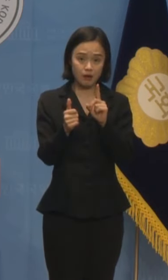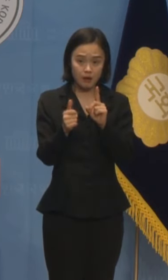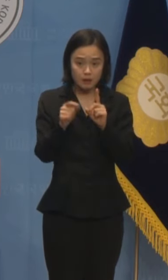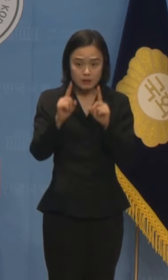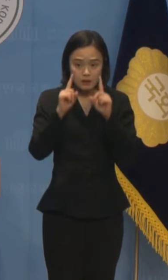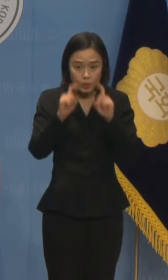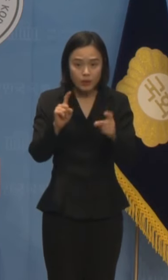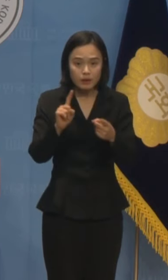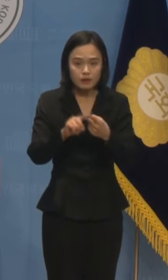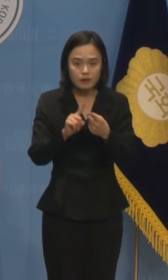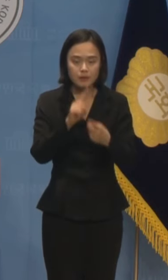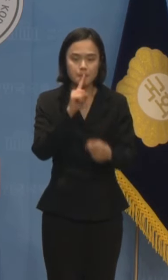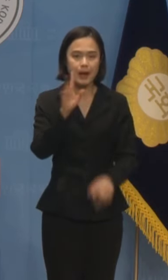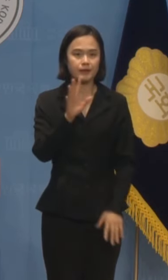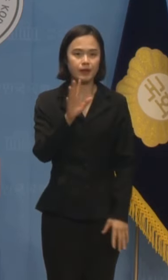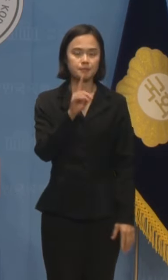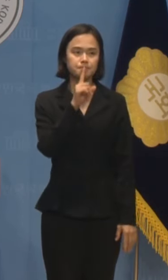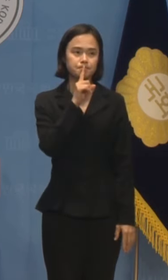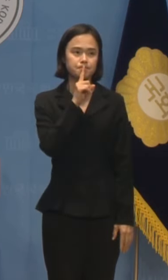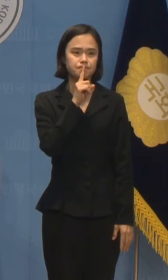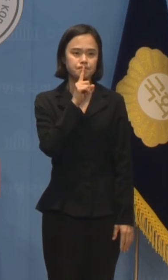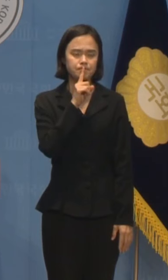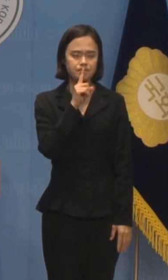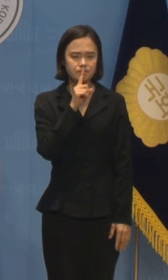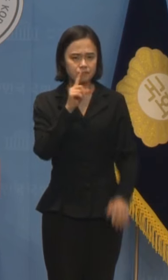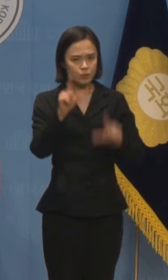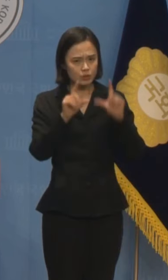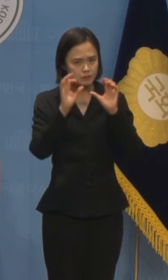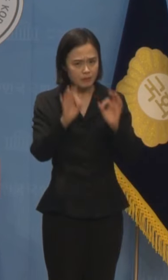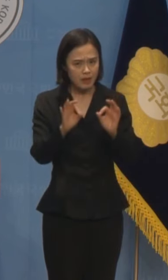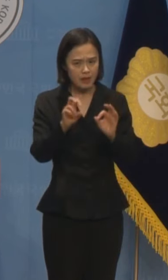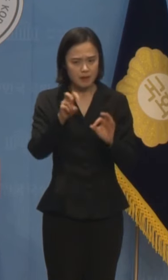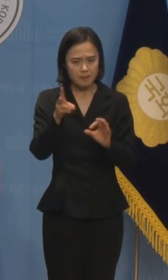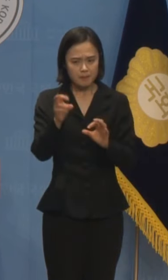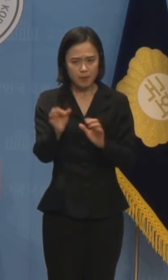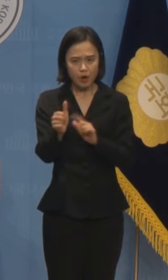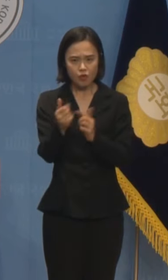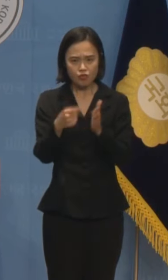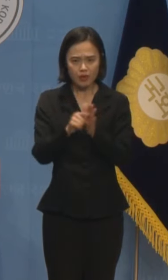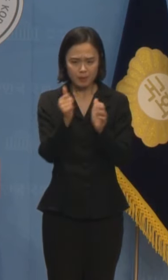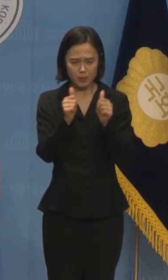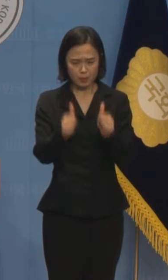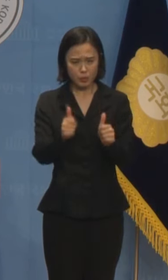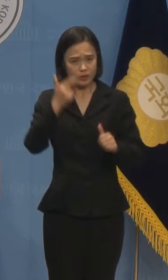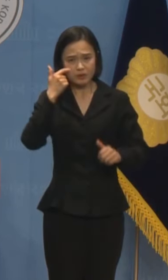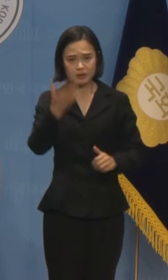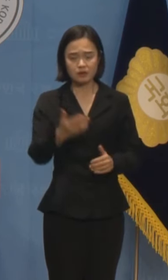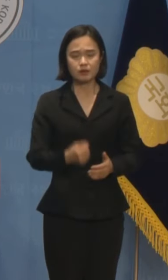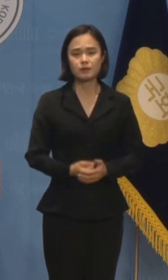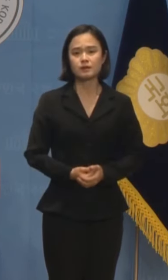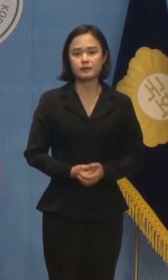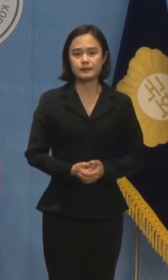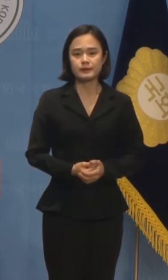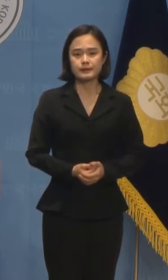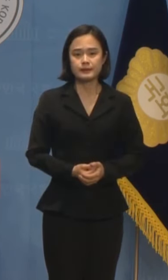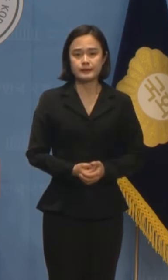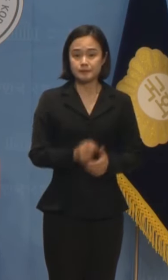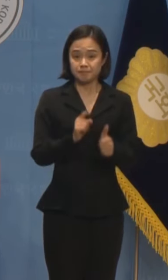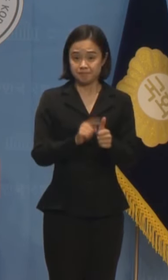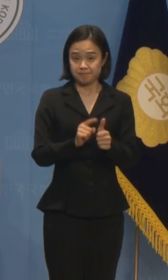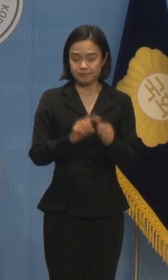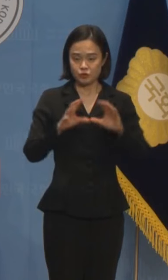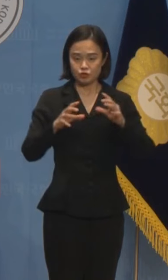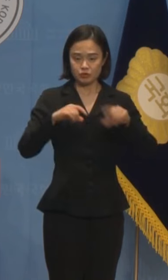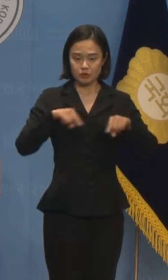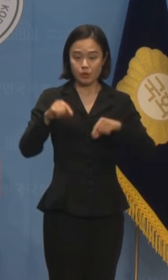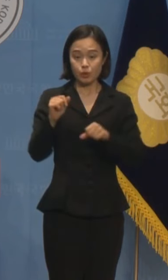명태균씨의 변호인인 줄 알겠습니다. 이준석 의원은 국정농단 의혹에 관련이 없는 인물이